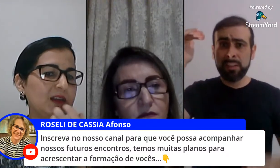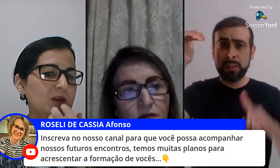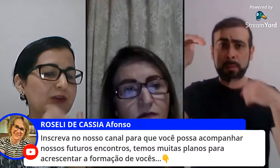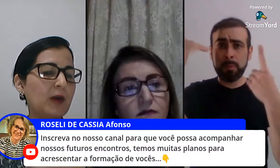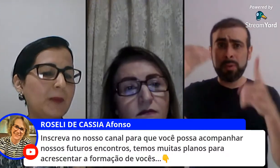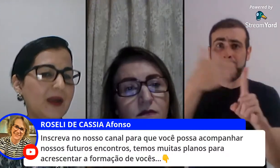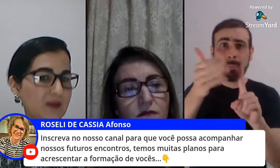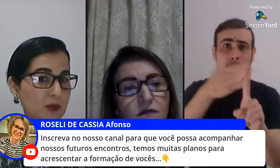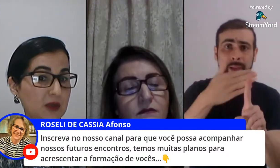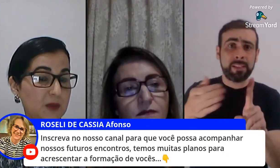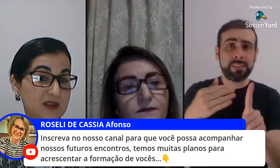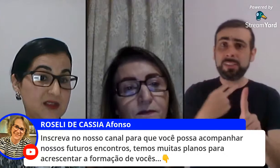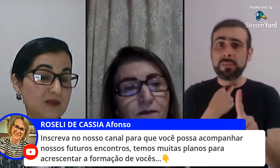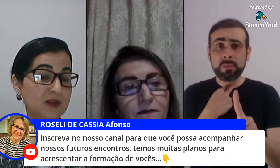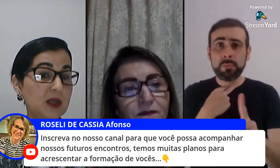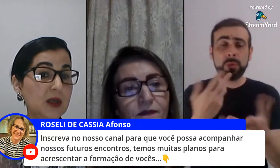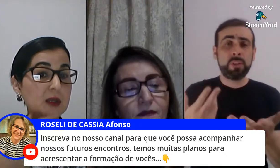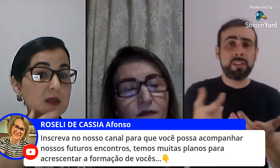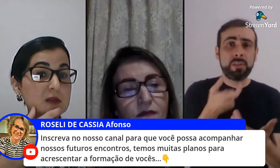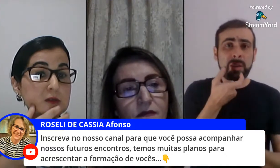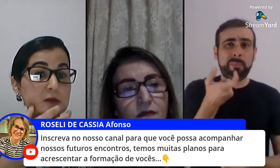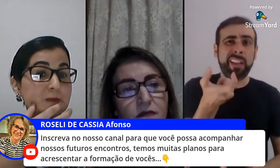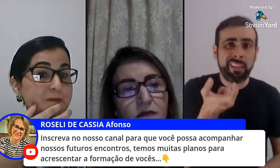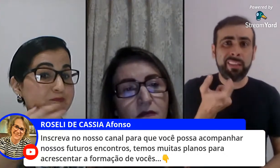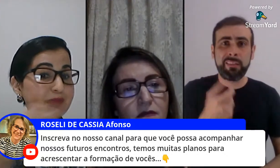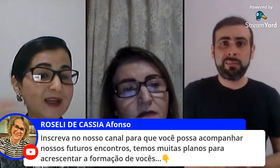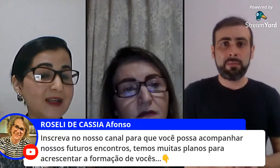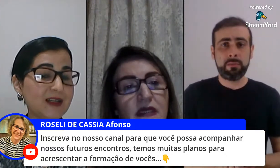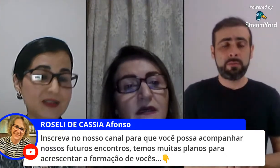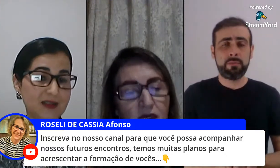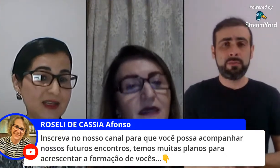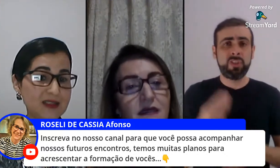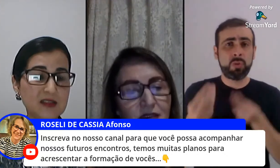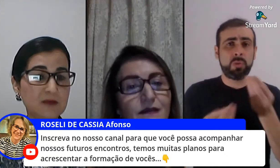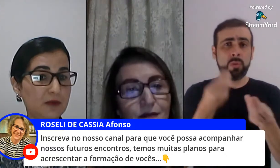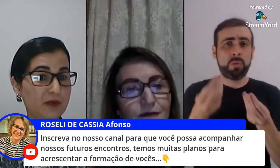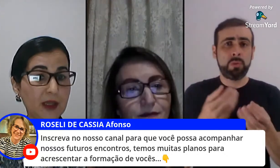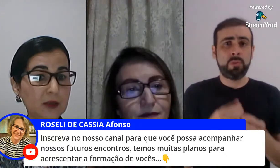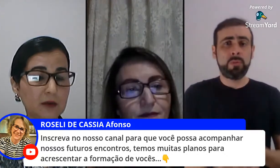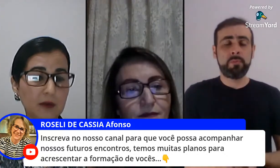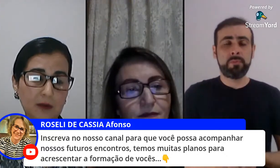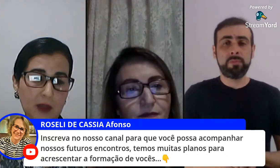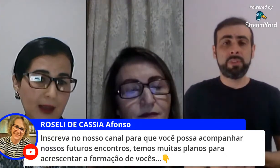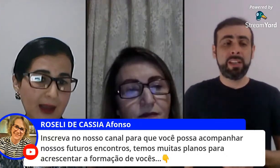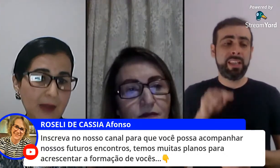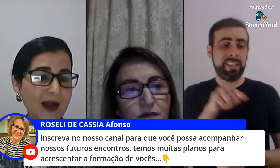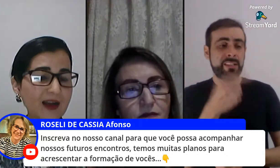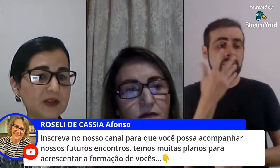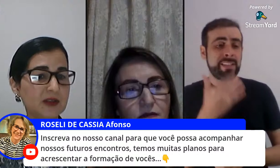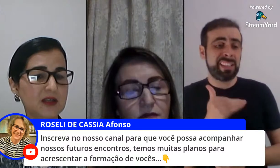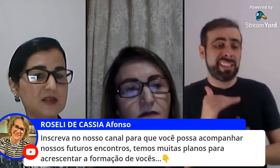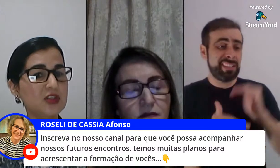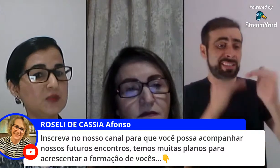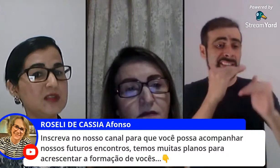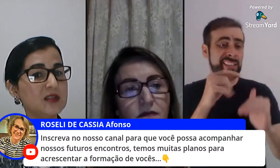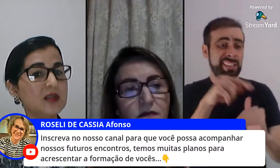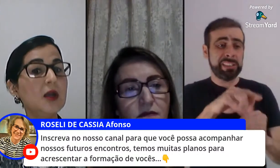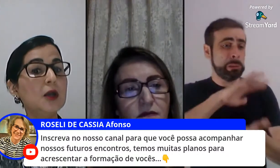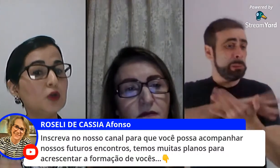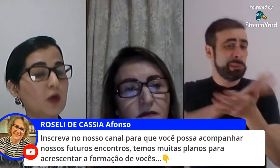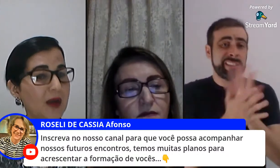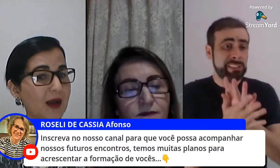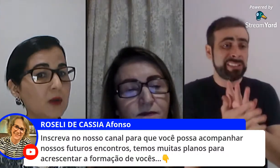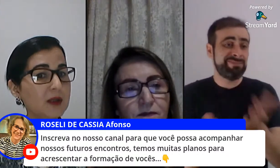não toca aí ou fala uma palavra muito repressiva isso para a criança que está se desenvolvendo é acabar com vida da criança então a gente